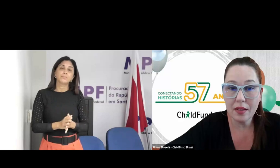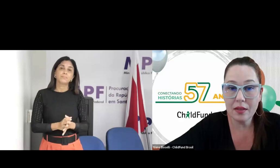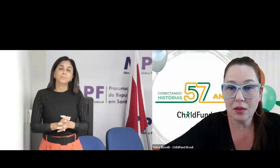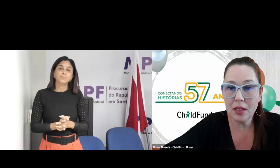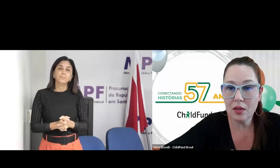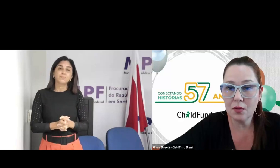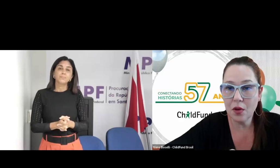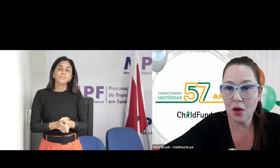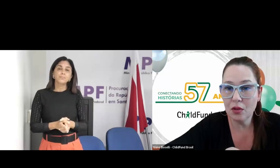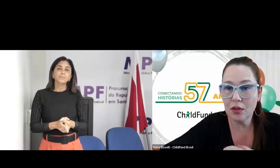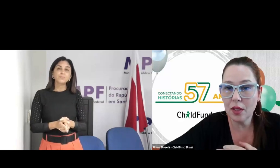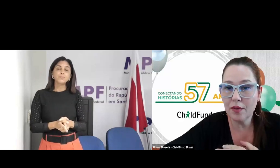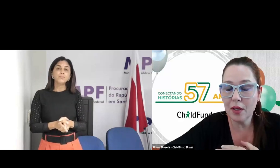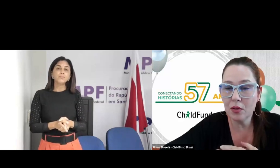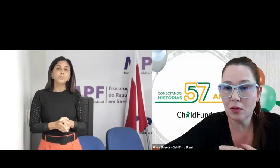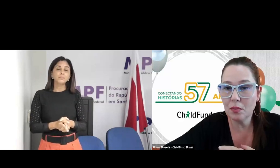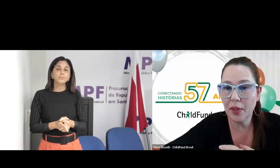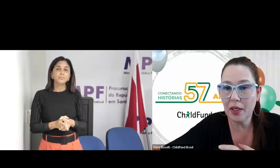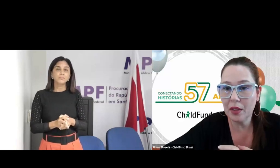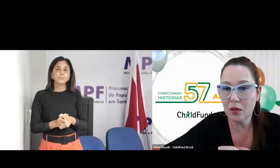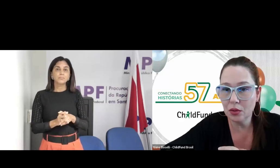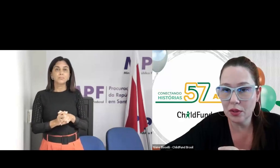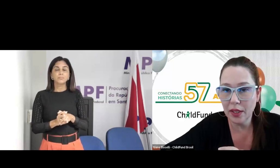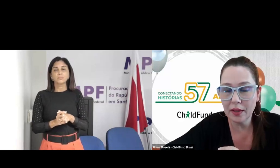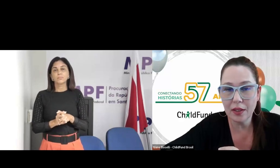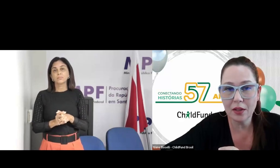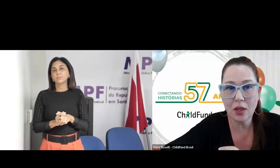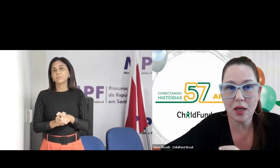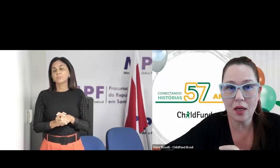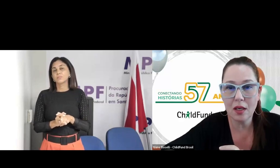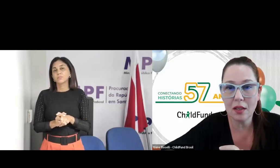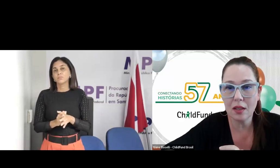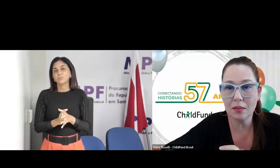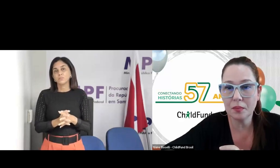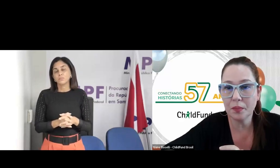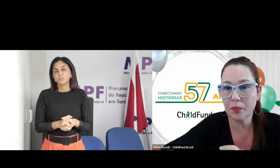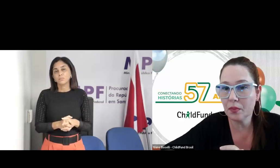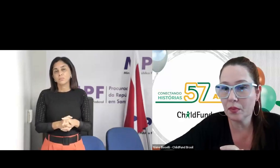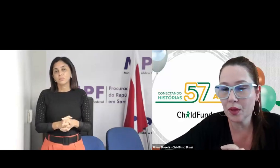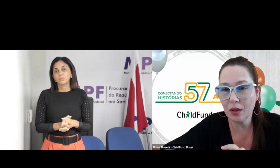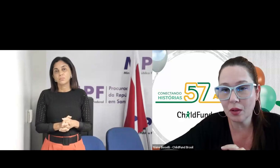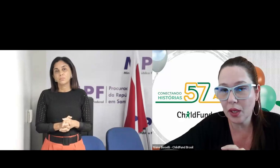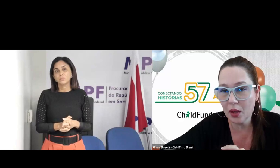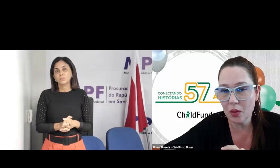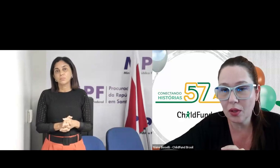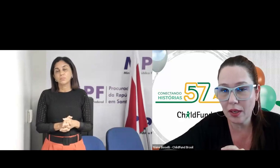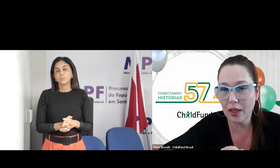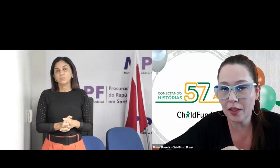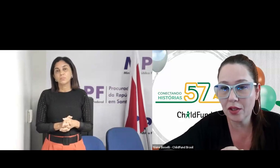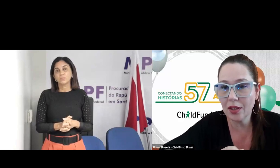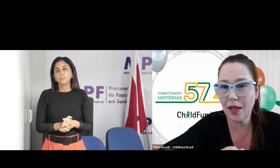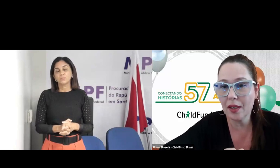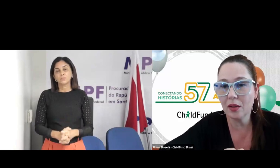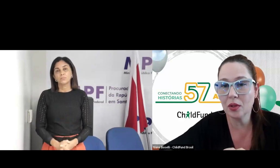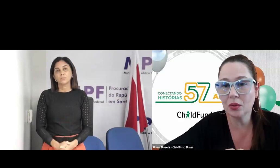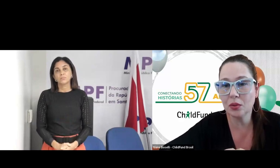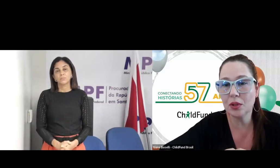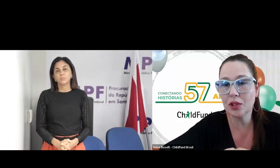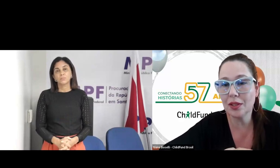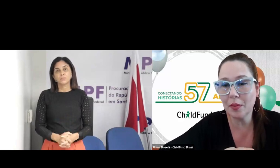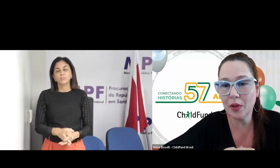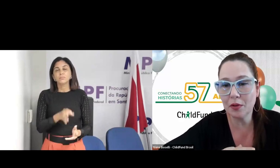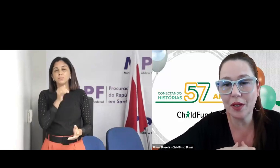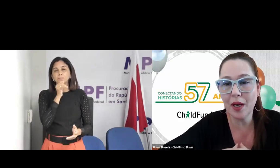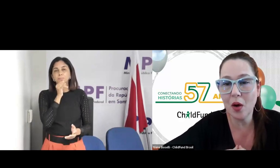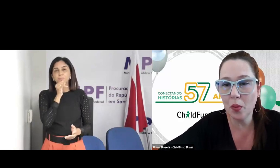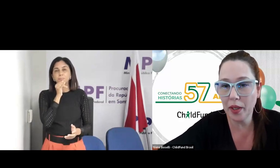Essa questão das fotos tem vários perigos, né, tanto o que ela colocar na hashtag quanto